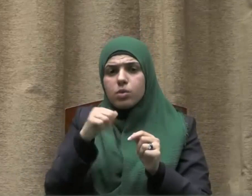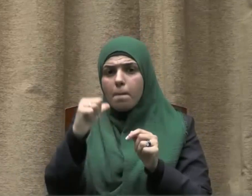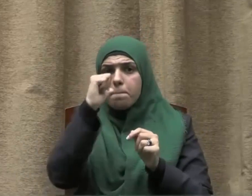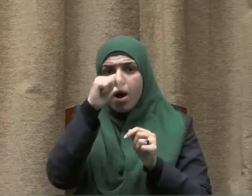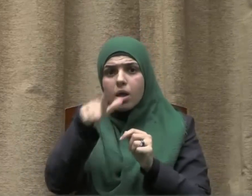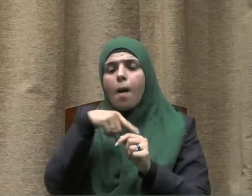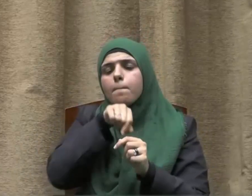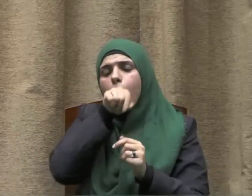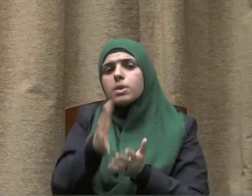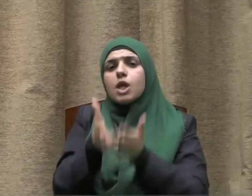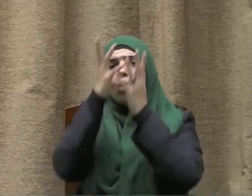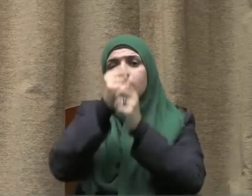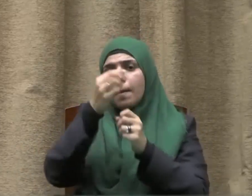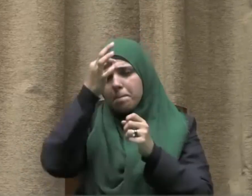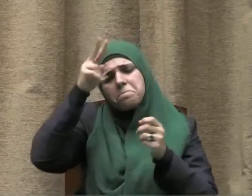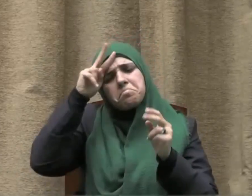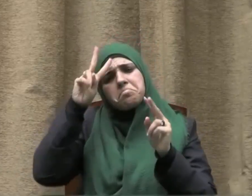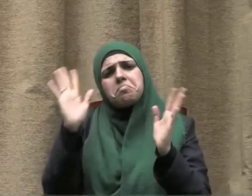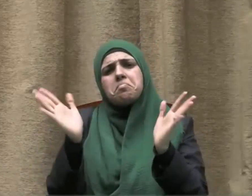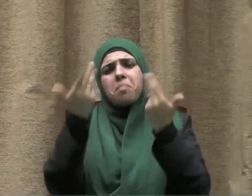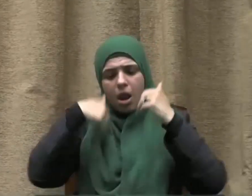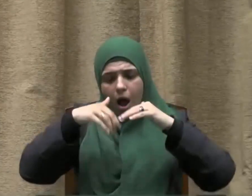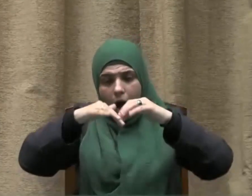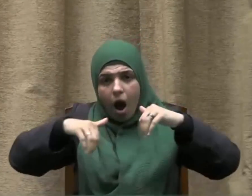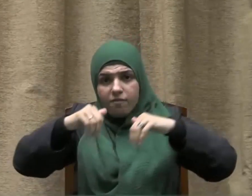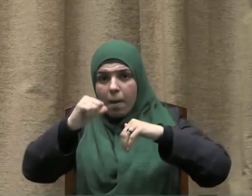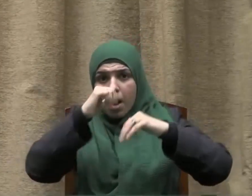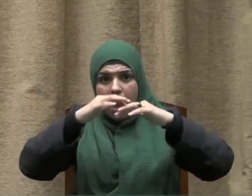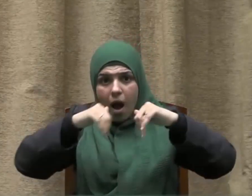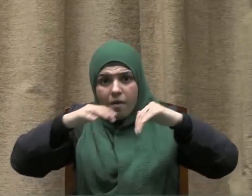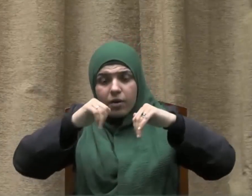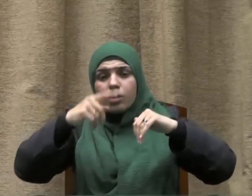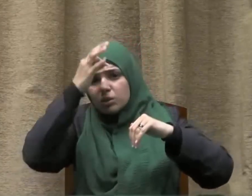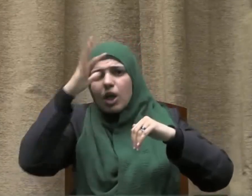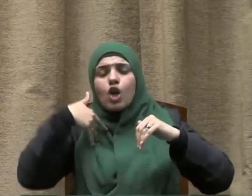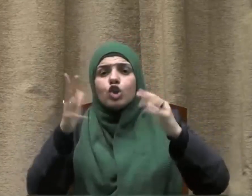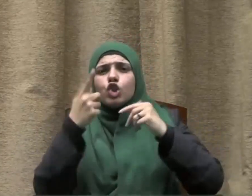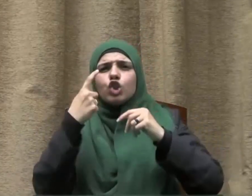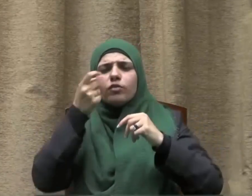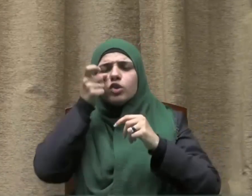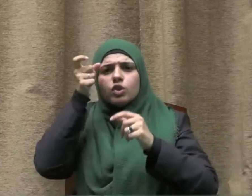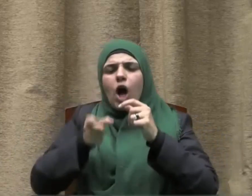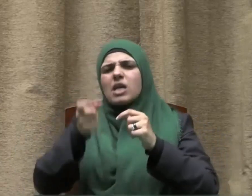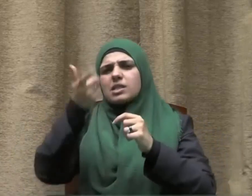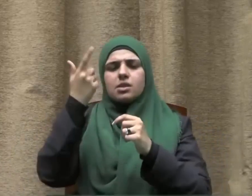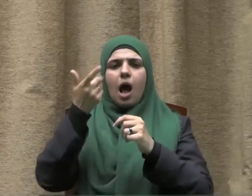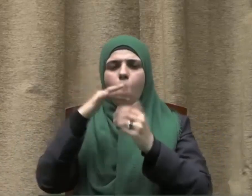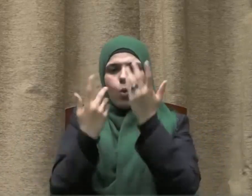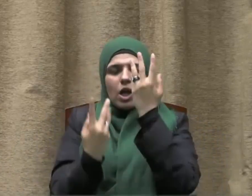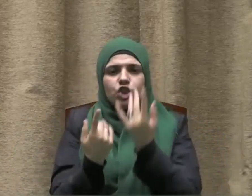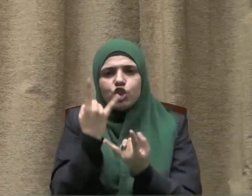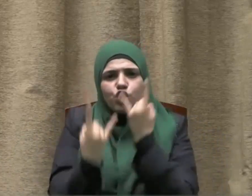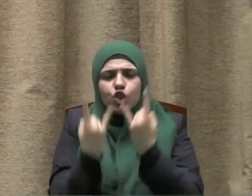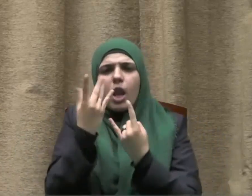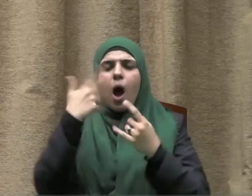وسلم من حفر ماء لم يشرب منه كبد حر من جن ولا إنس ولا